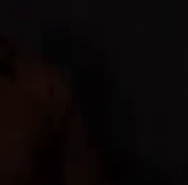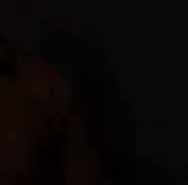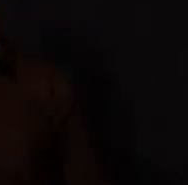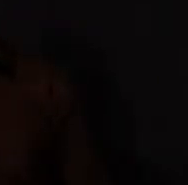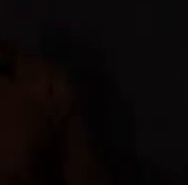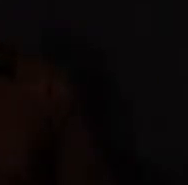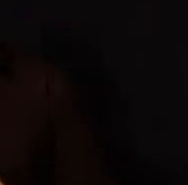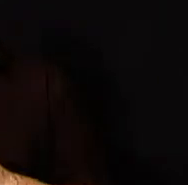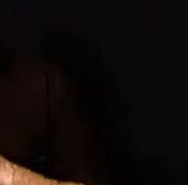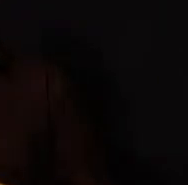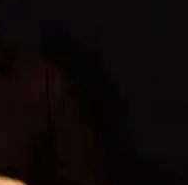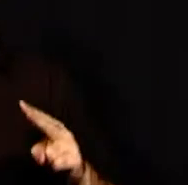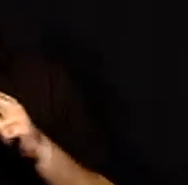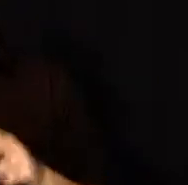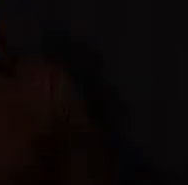hoşçakalın.